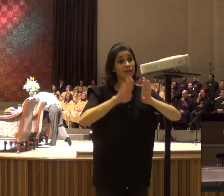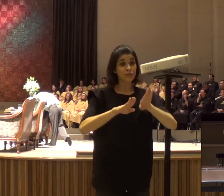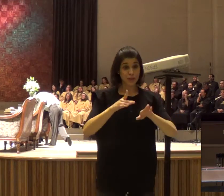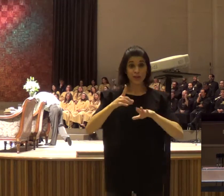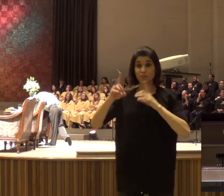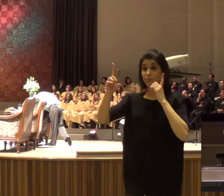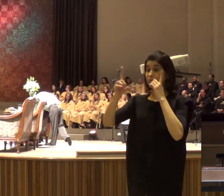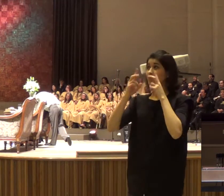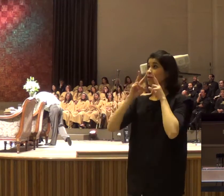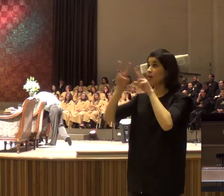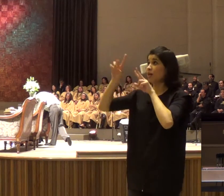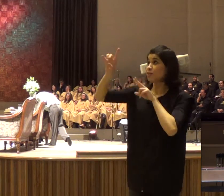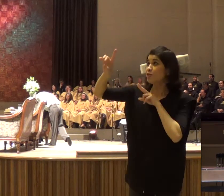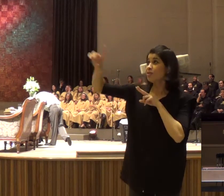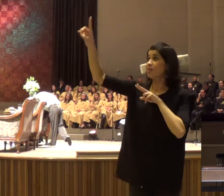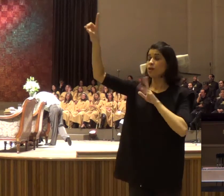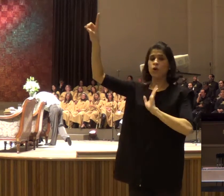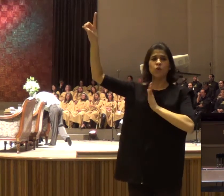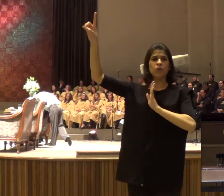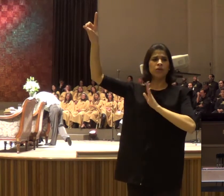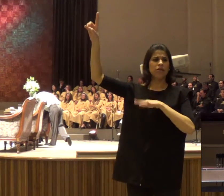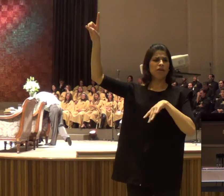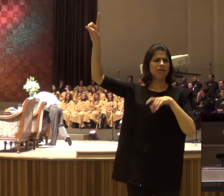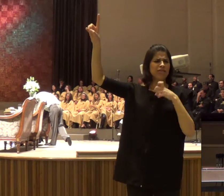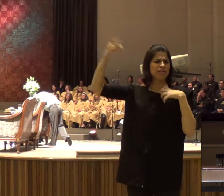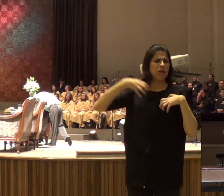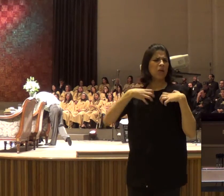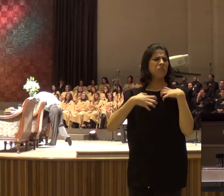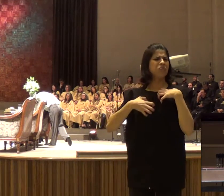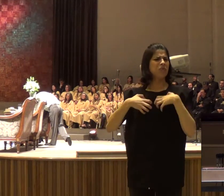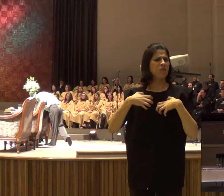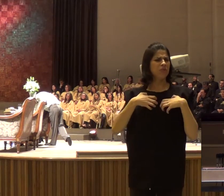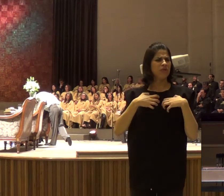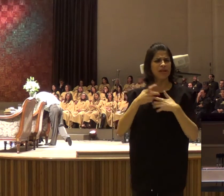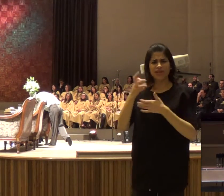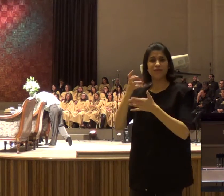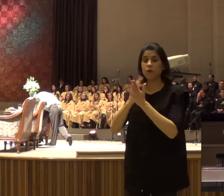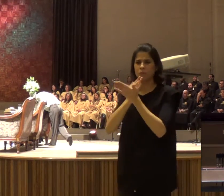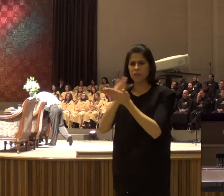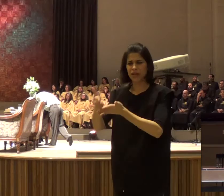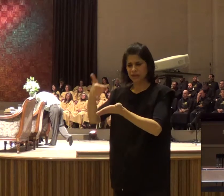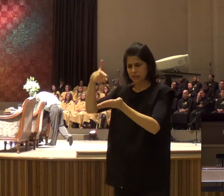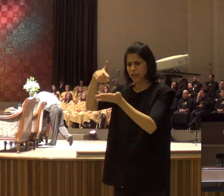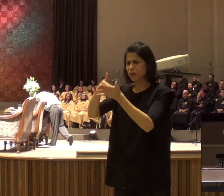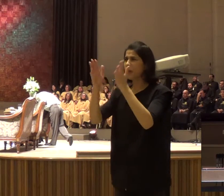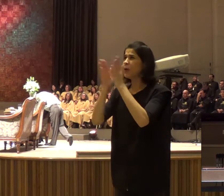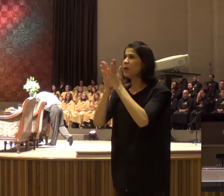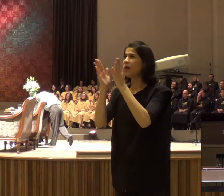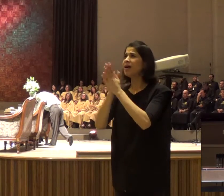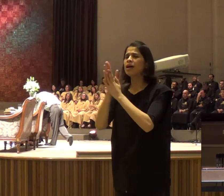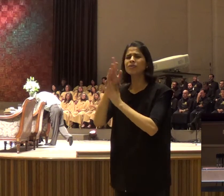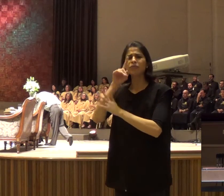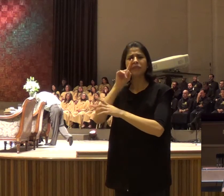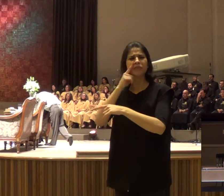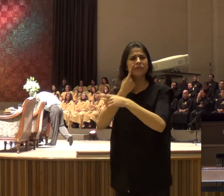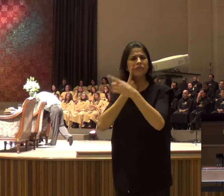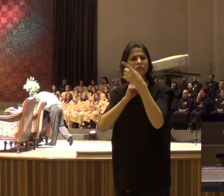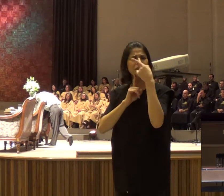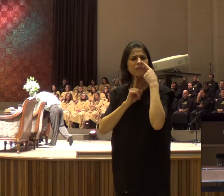está arrebentado, e a gente chora, e a gente fala com Ele, e a gente busca a face